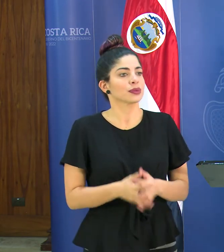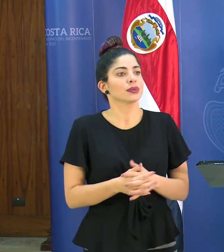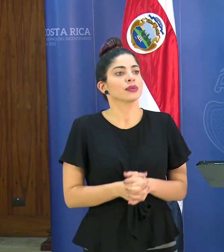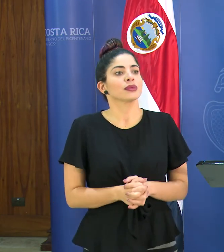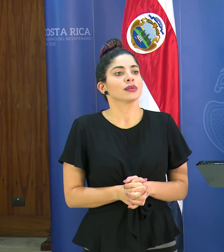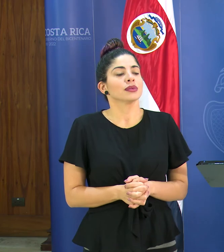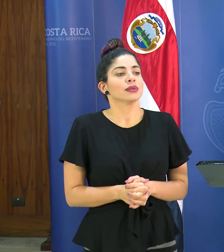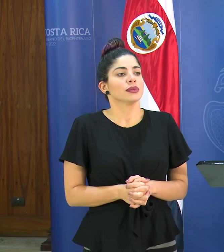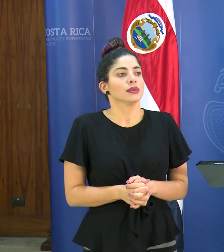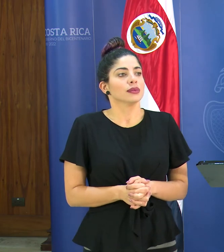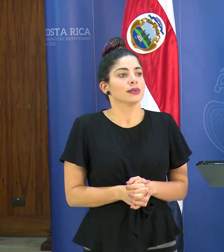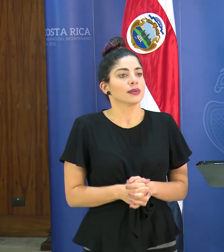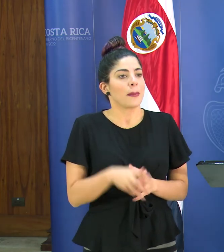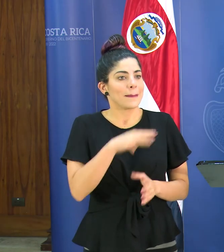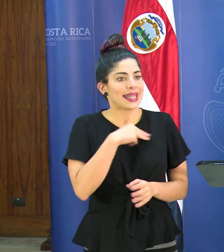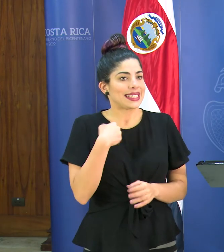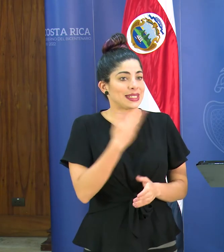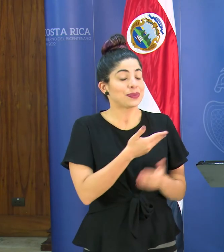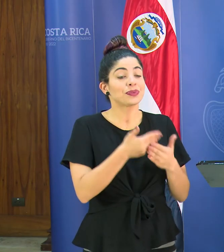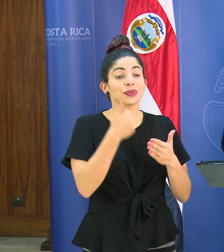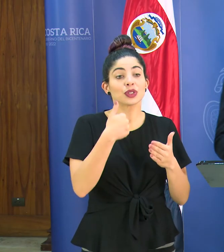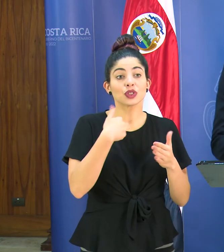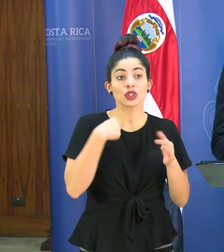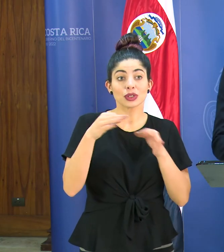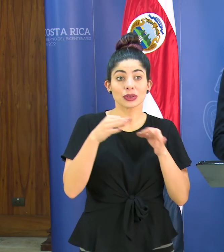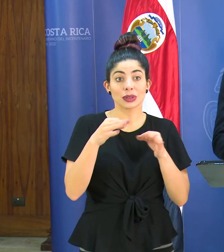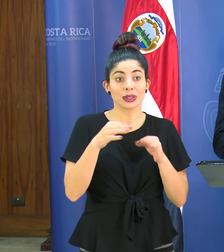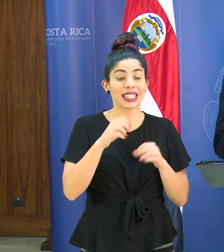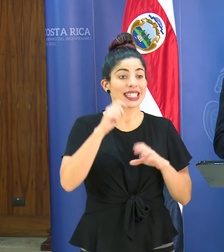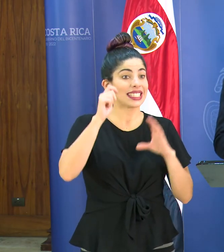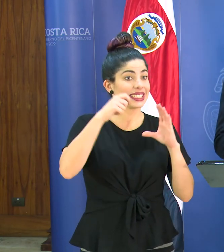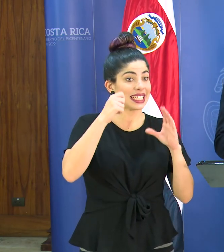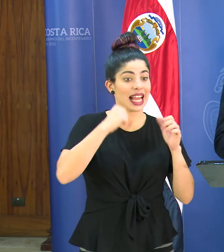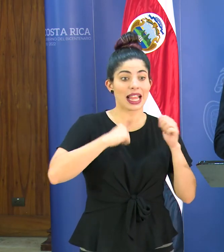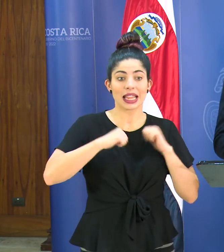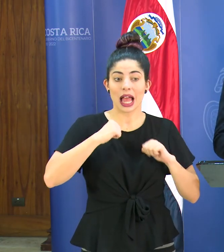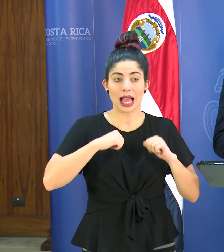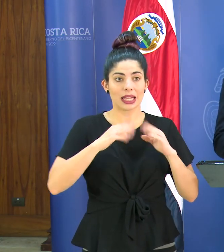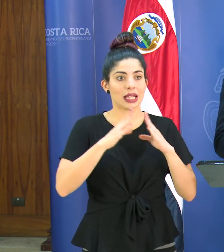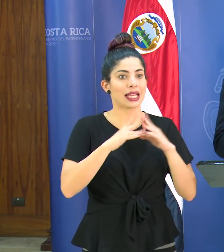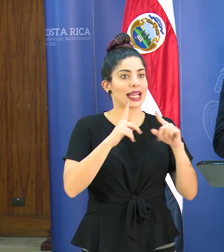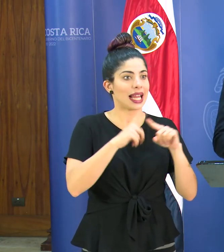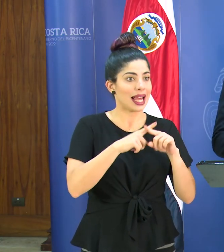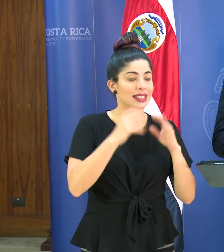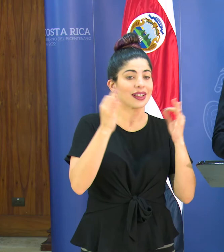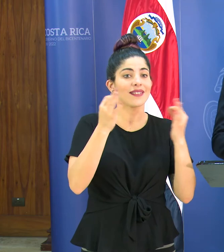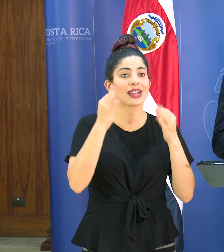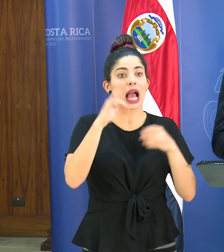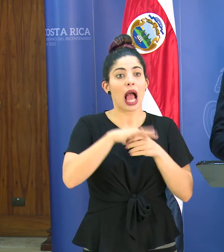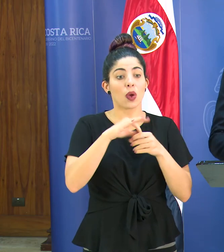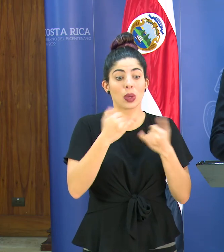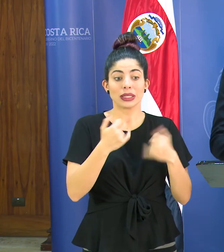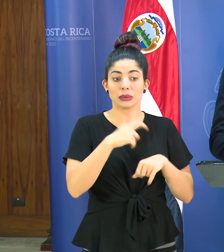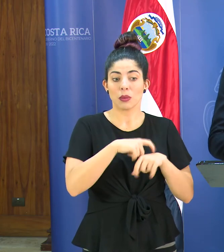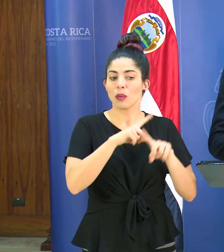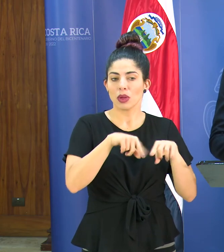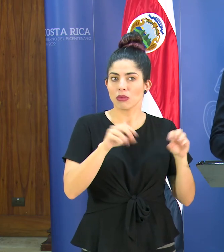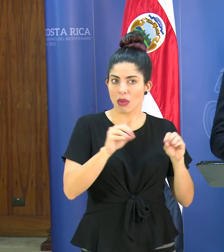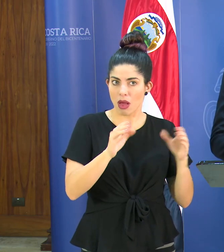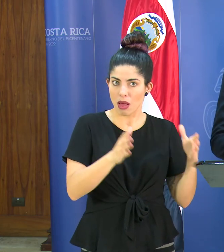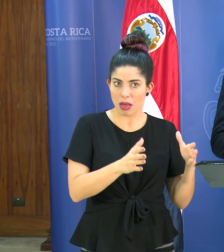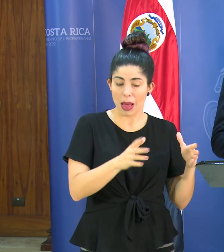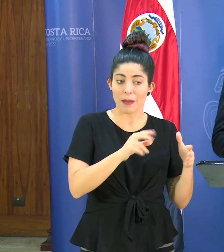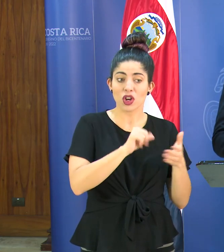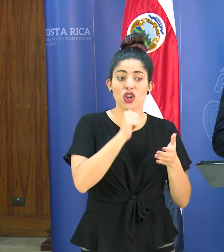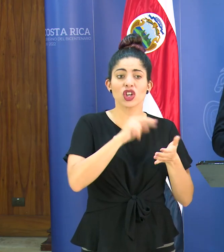sí señor ministro cuando había indicado eran ni cines ni teatros ni iglesias ni ferias del agricultor por el momento eso no se ha contemplado igual